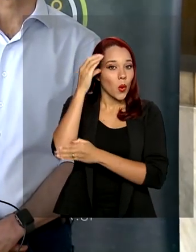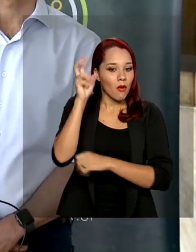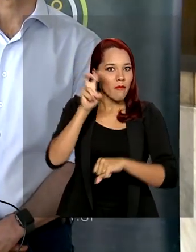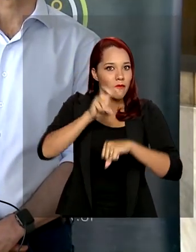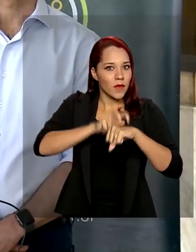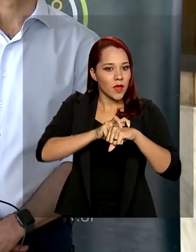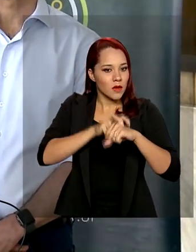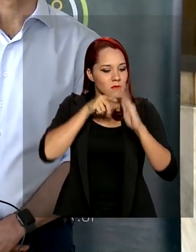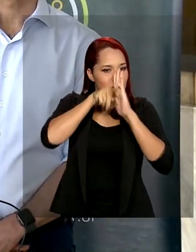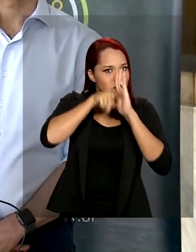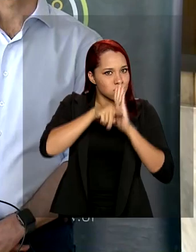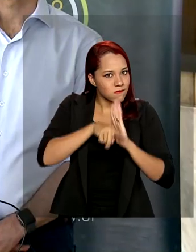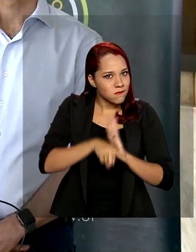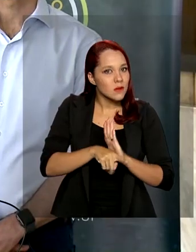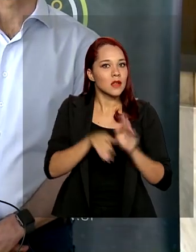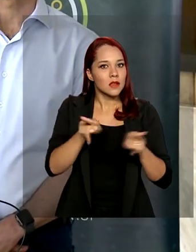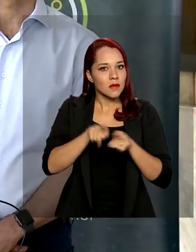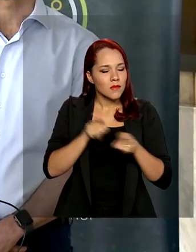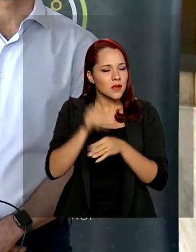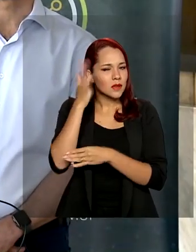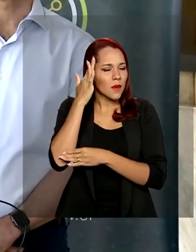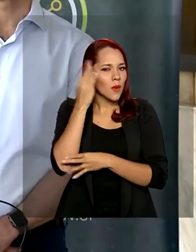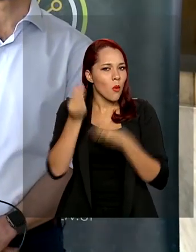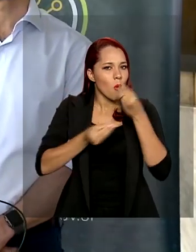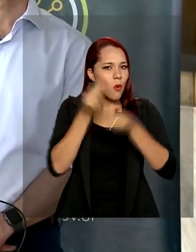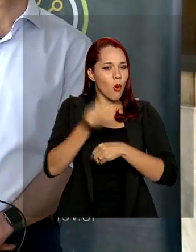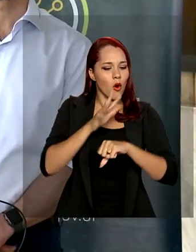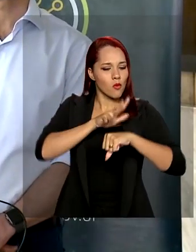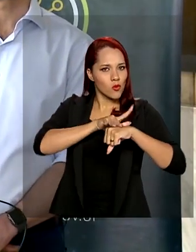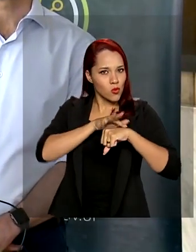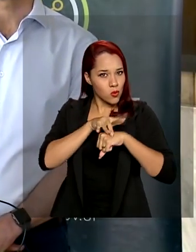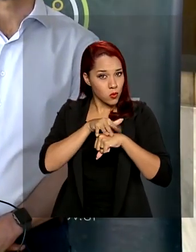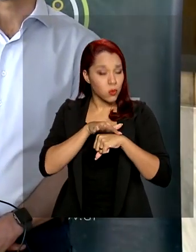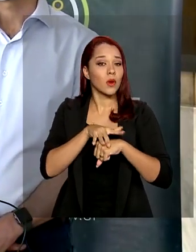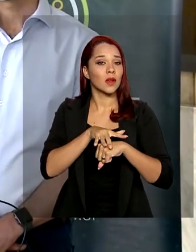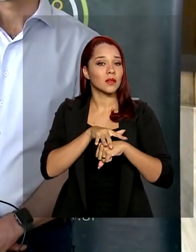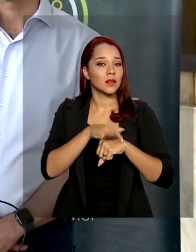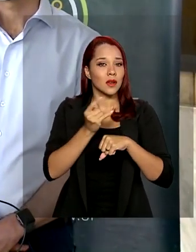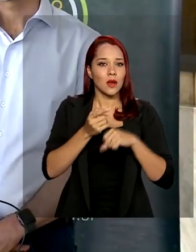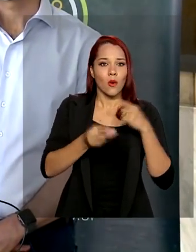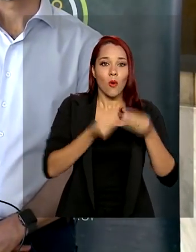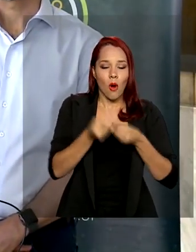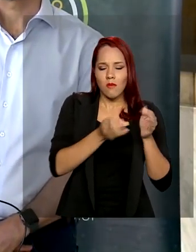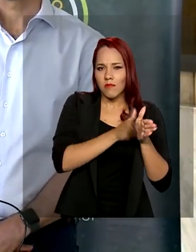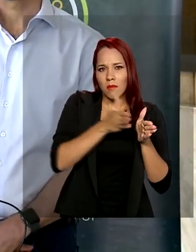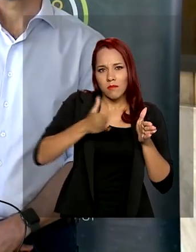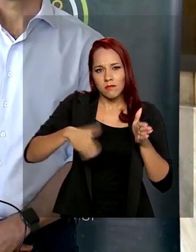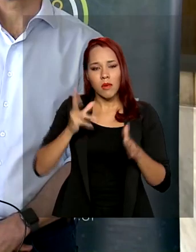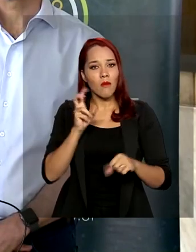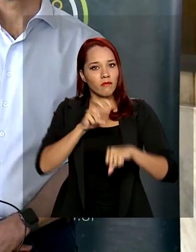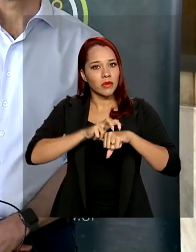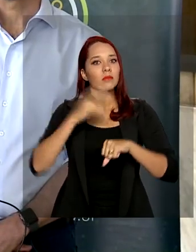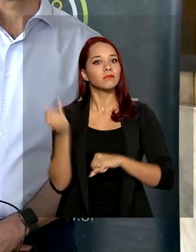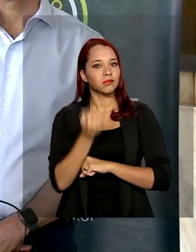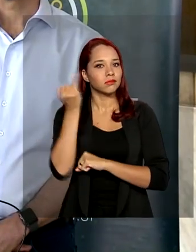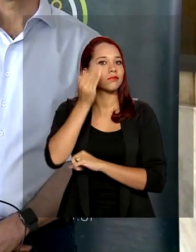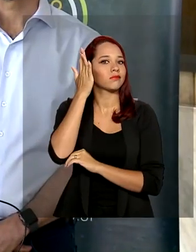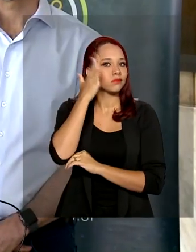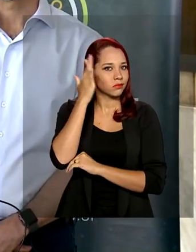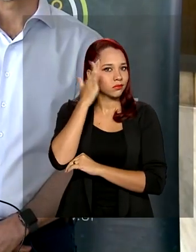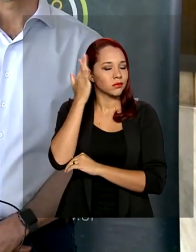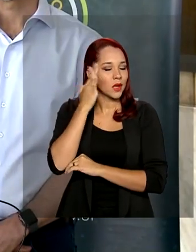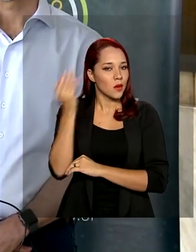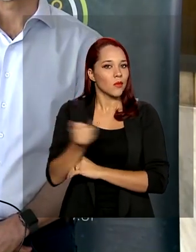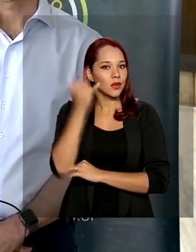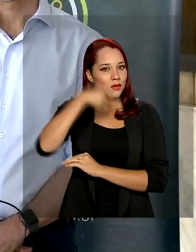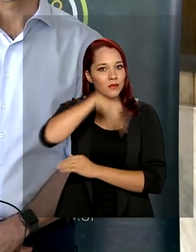em si, o conhecimento da doença também, a patogênese, o sequenciamento desse vírus é muito importante ser feito